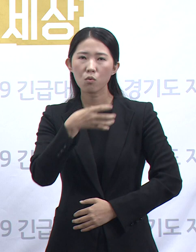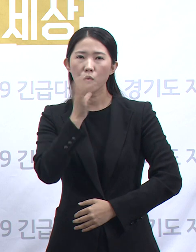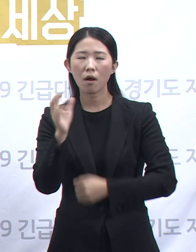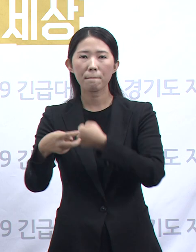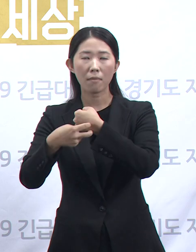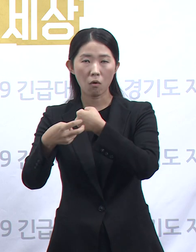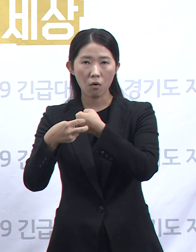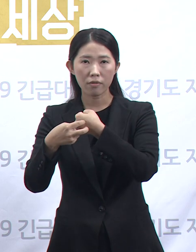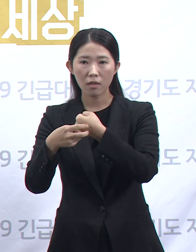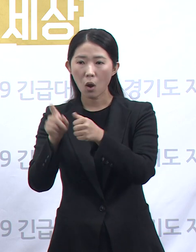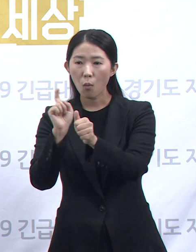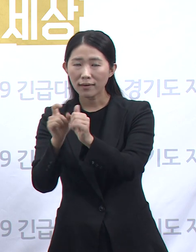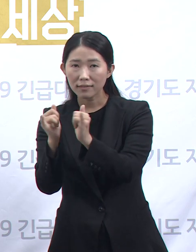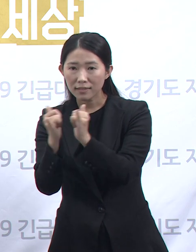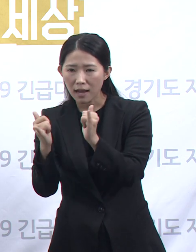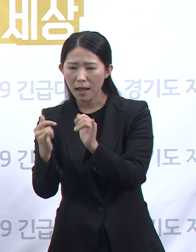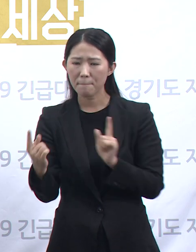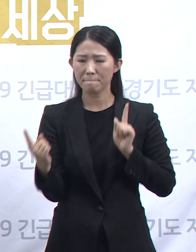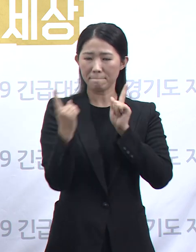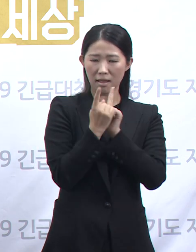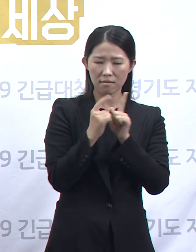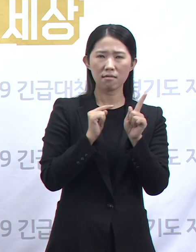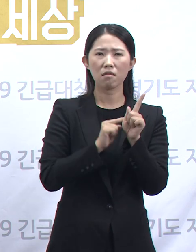확진 환자의 접촉자입니다.